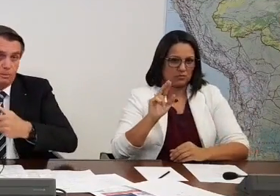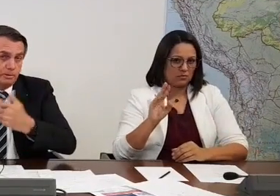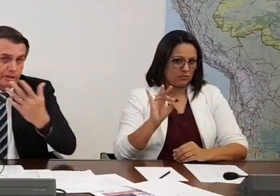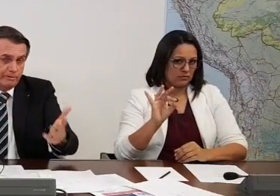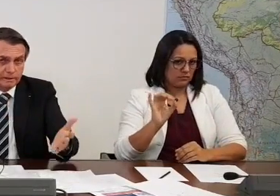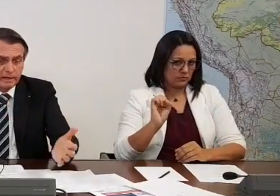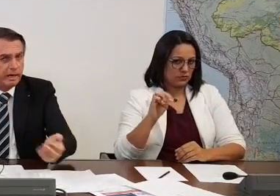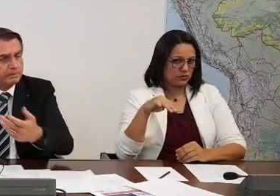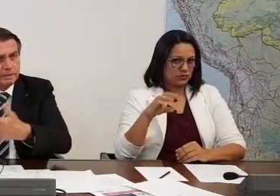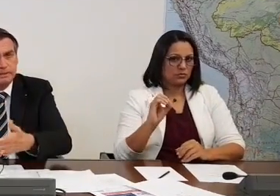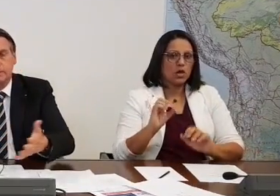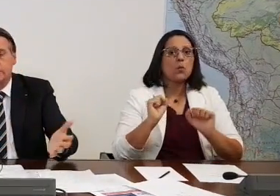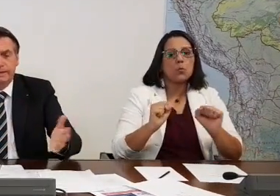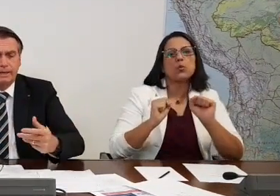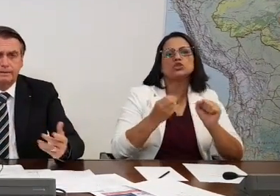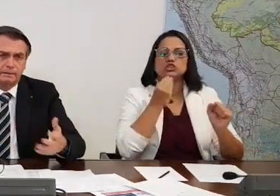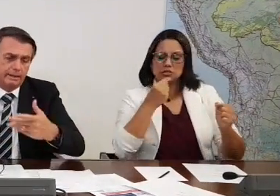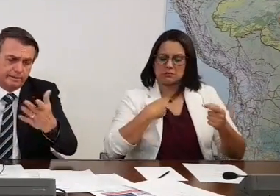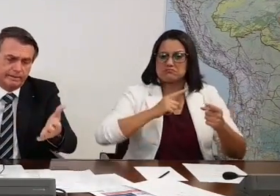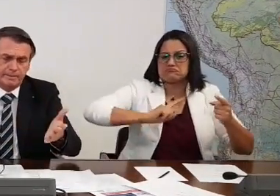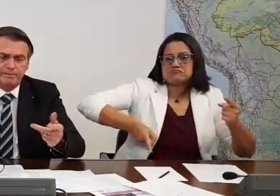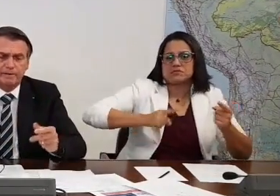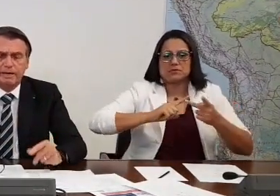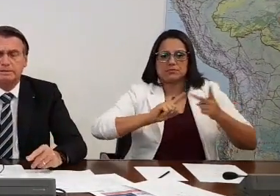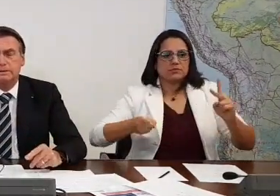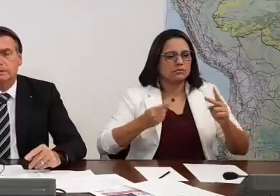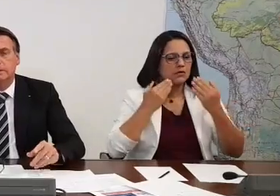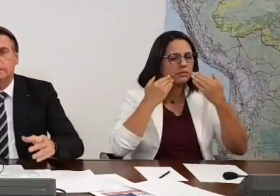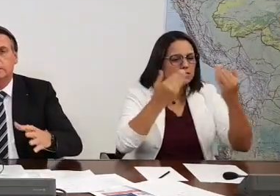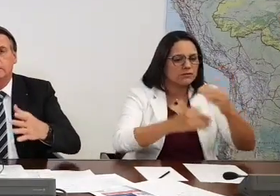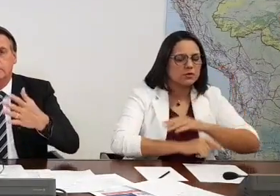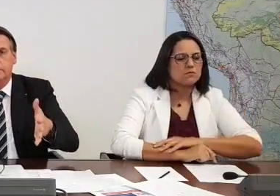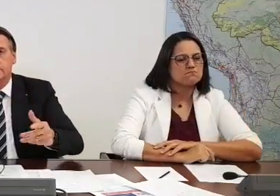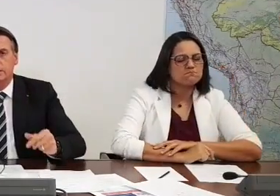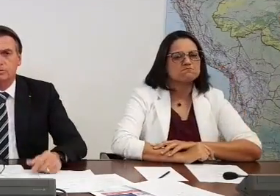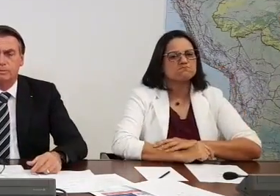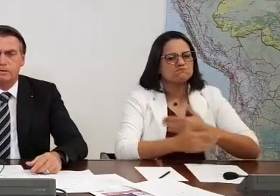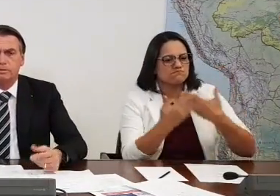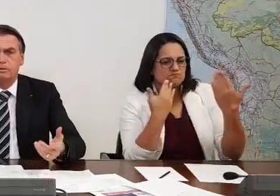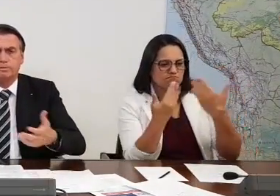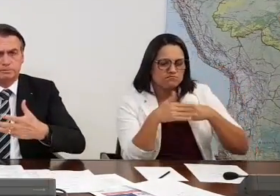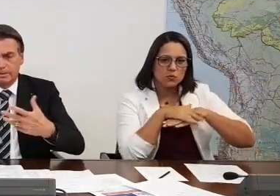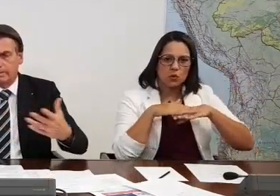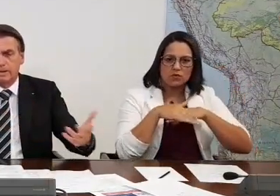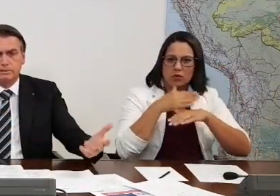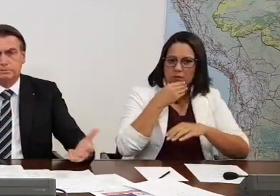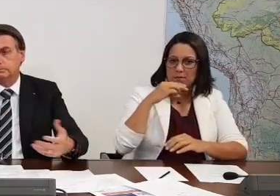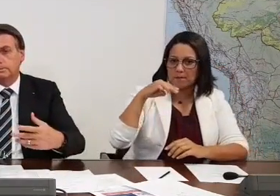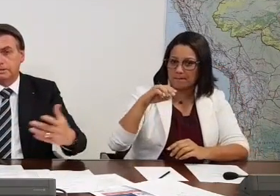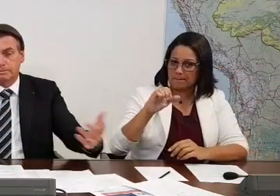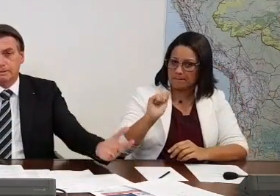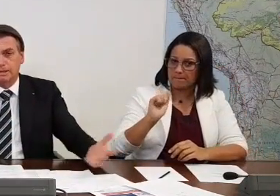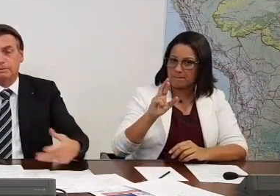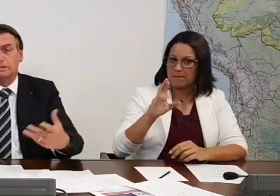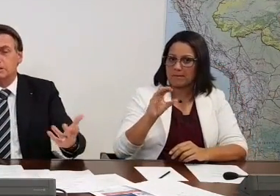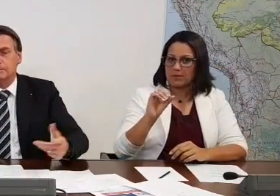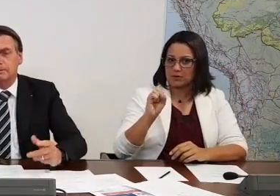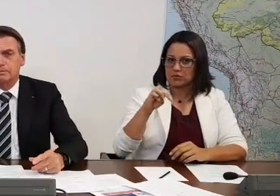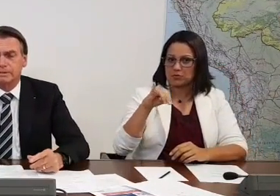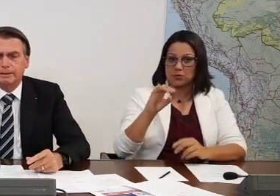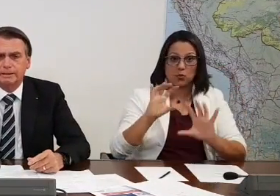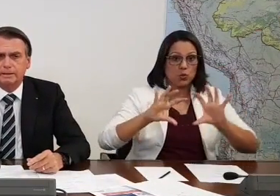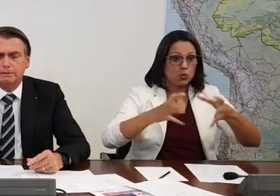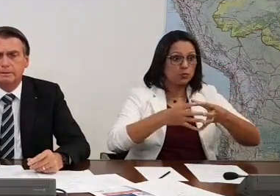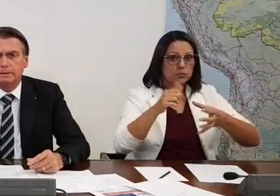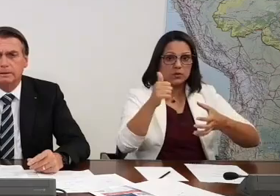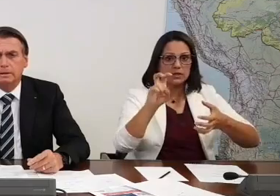Então, eu podia avertar, podia sancionar, tava na minha frente, e conversando com o Marco Mion, foi um debate com uma equipe grande, umas 15